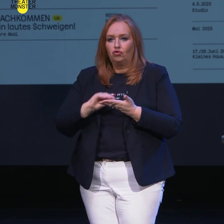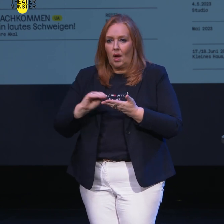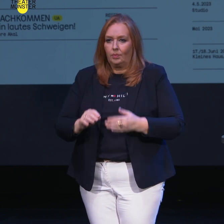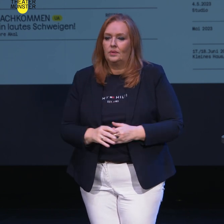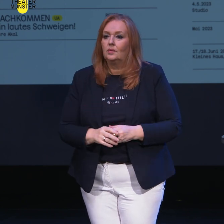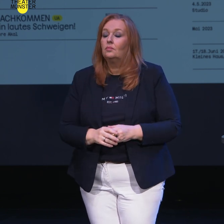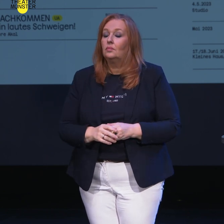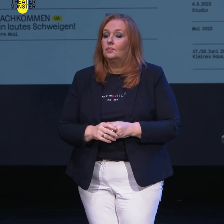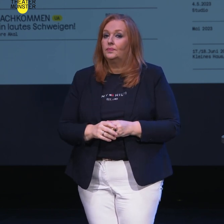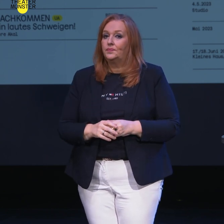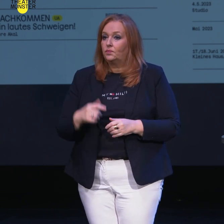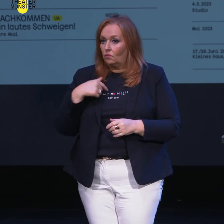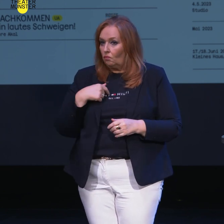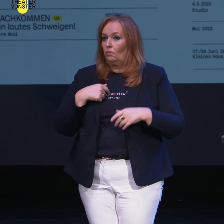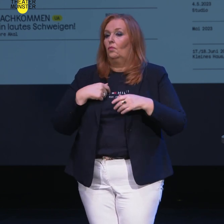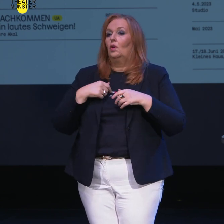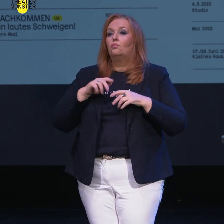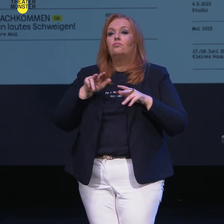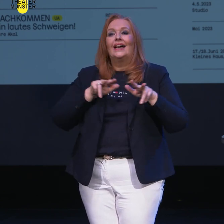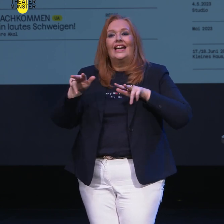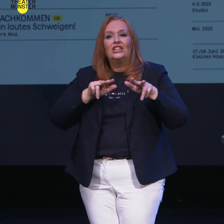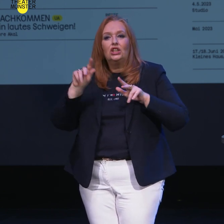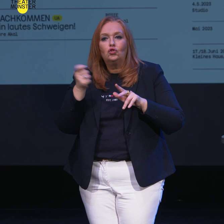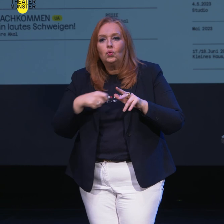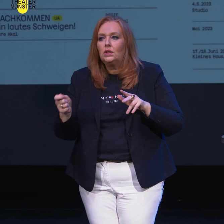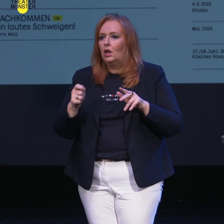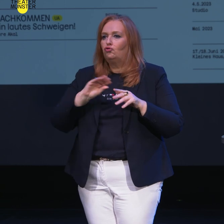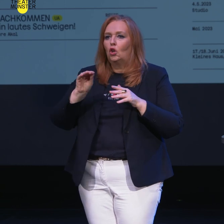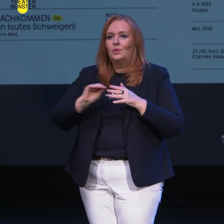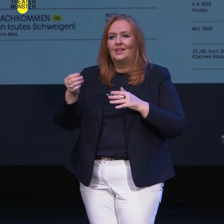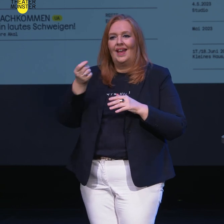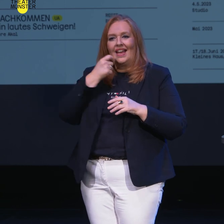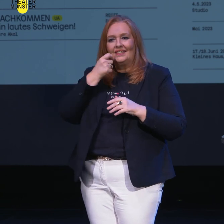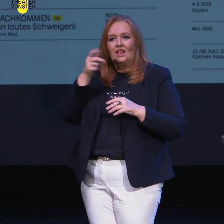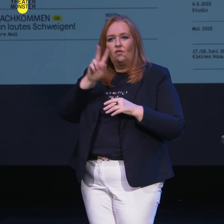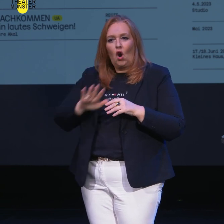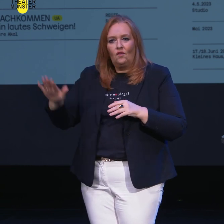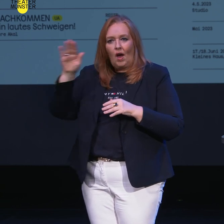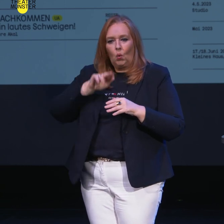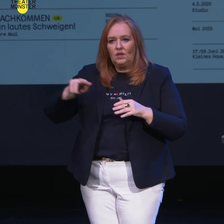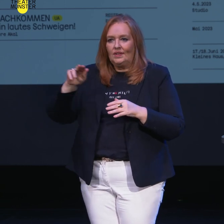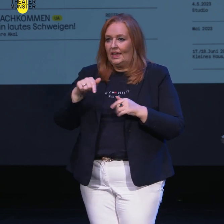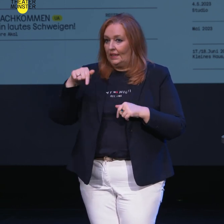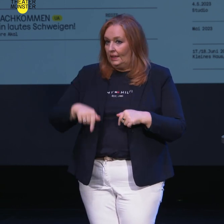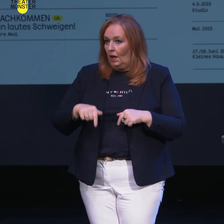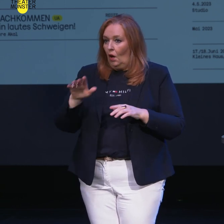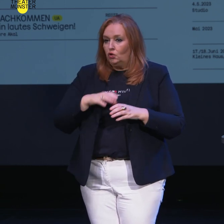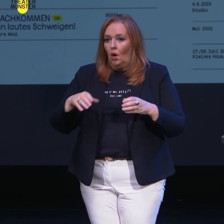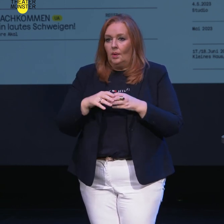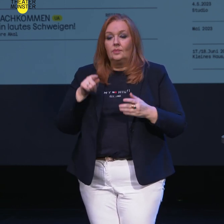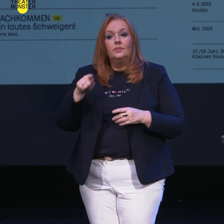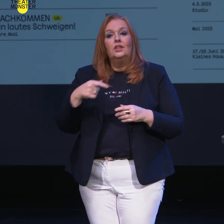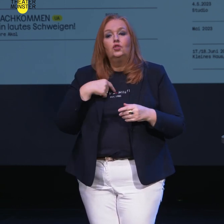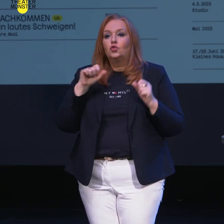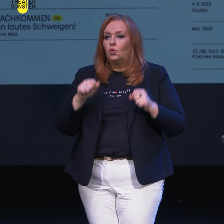Wir werden Regiestudierende und Schauspielstudierende der Volkfang-Universität einladen, hier mit unserem Ensemble diese Stücke